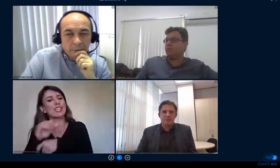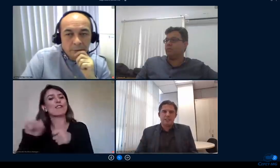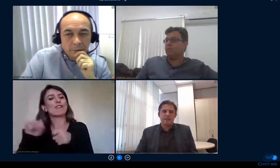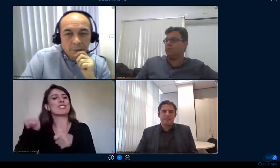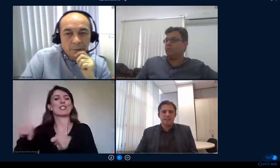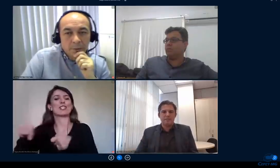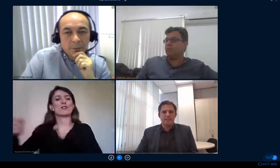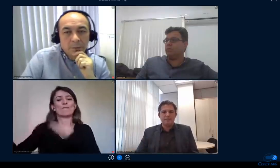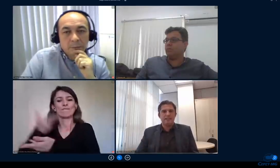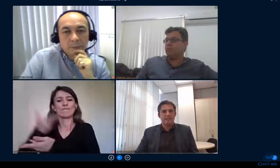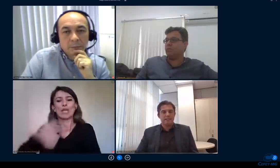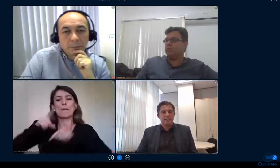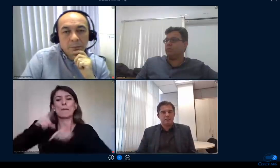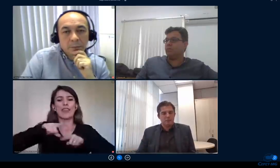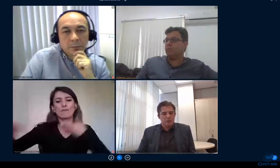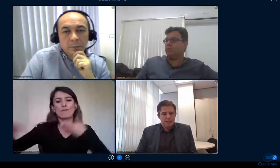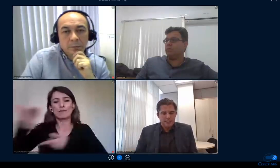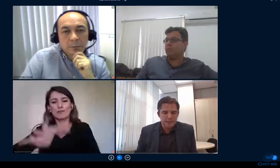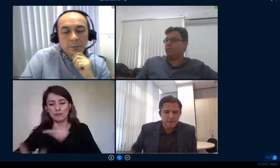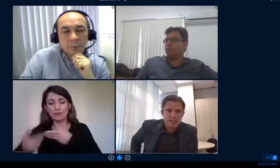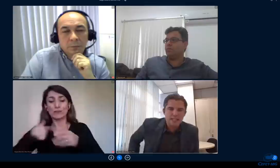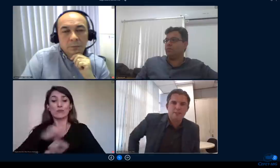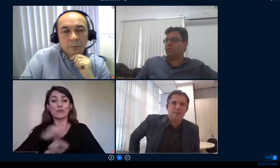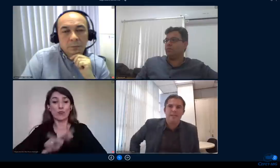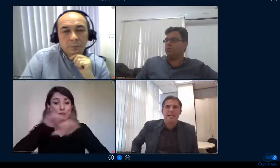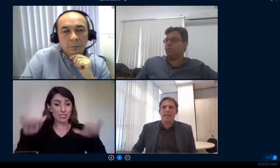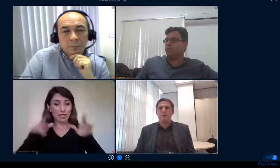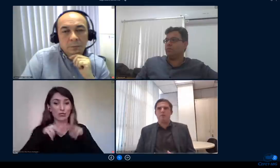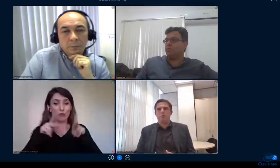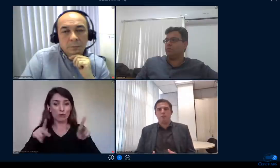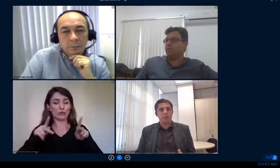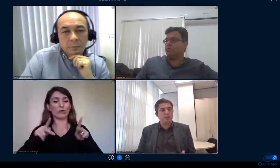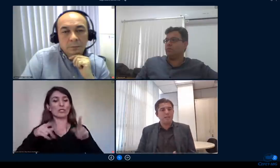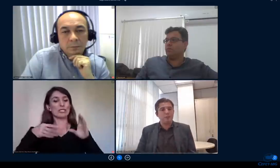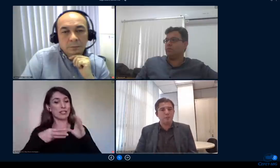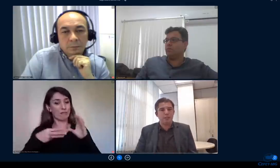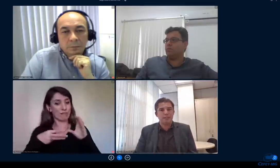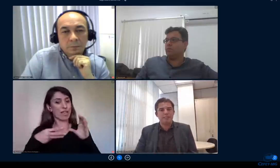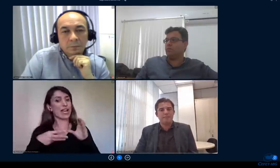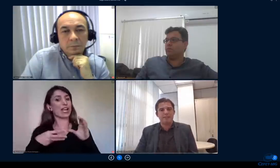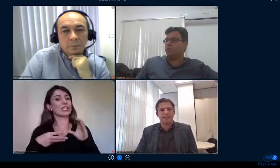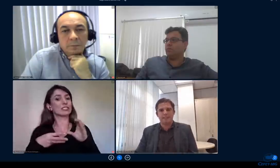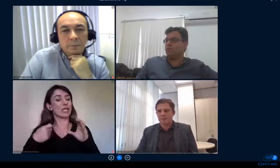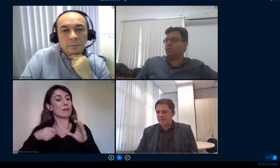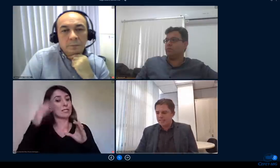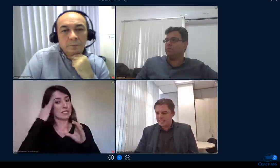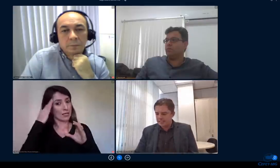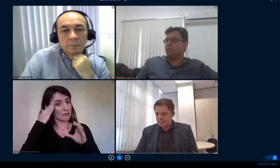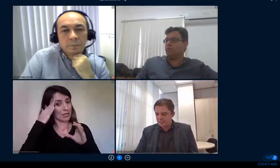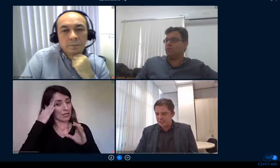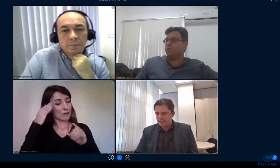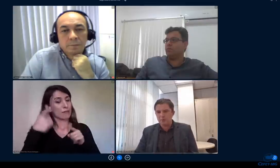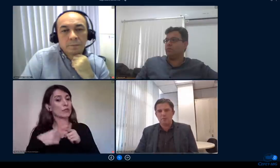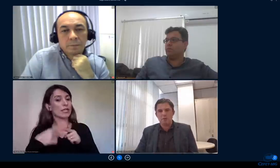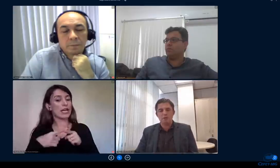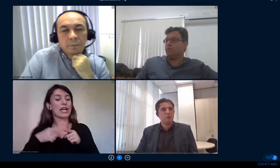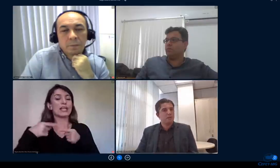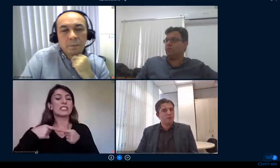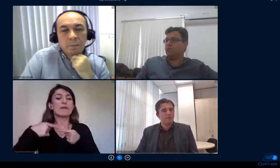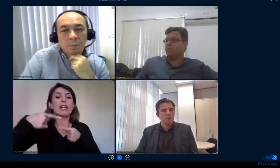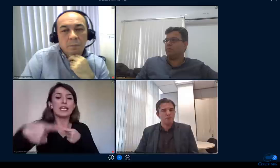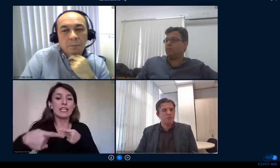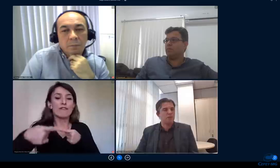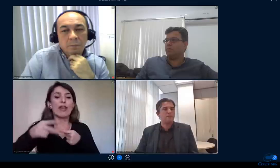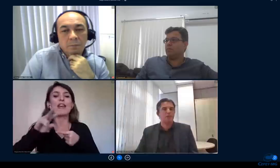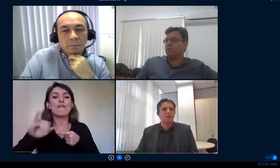já adianto que a partir da semana que vem serão divulgados divulgados os programas de capacitação que a gente está propondo